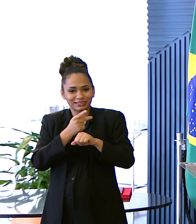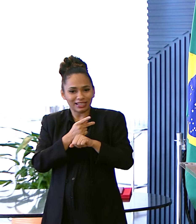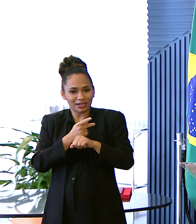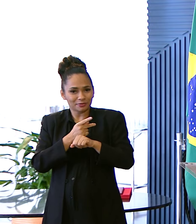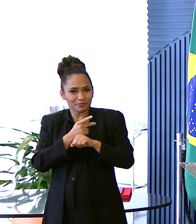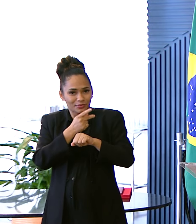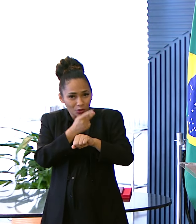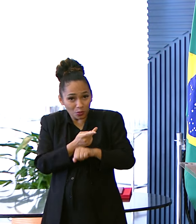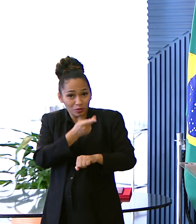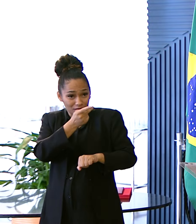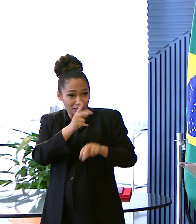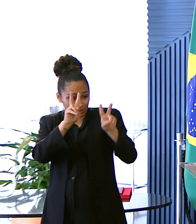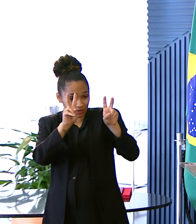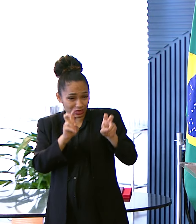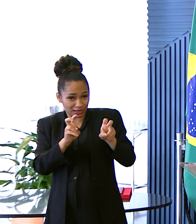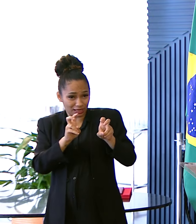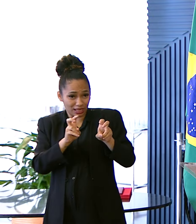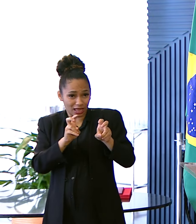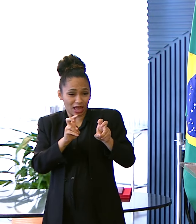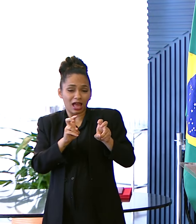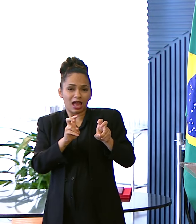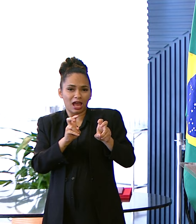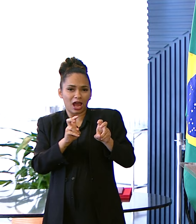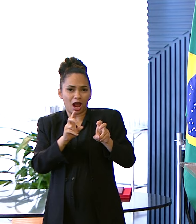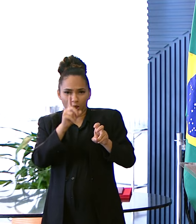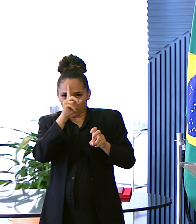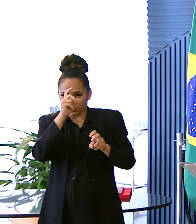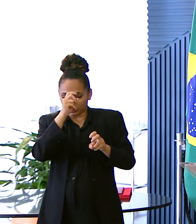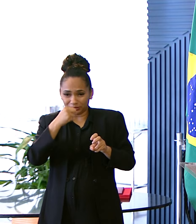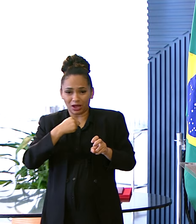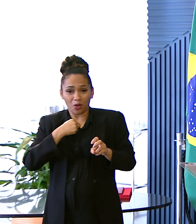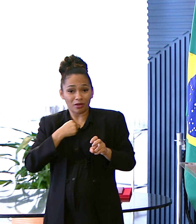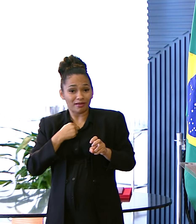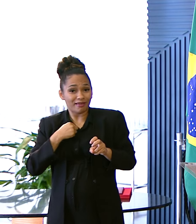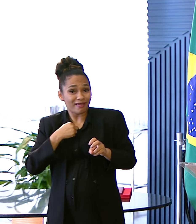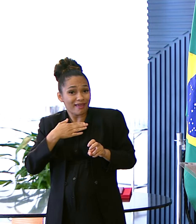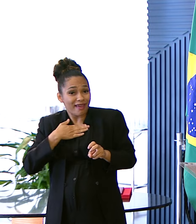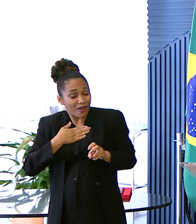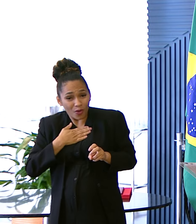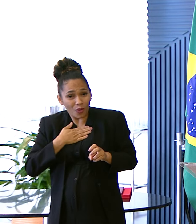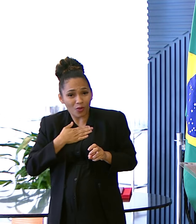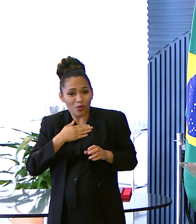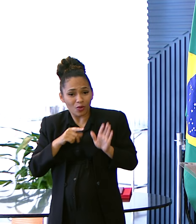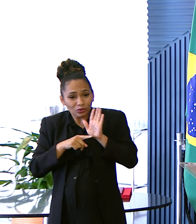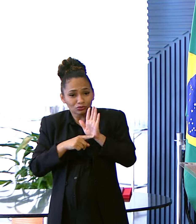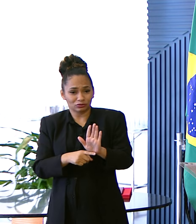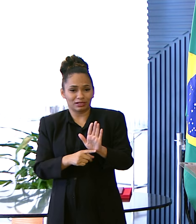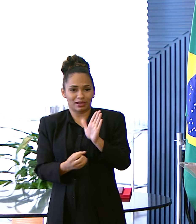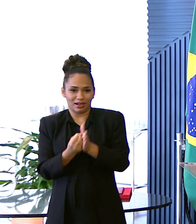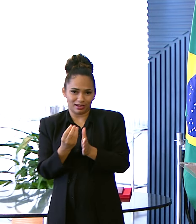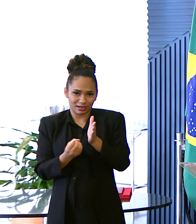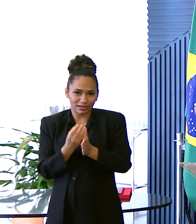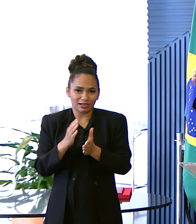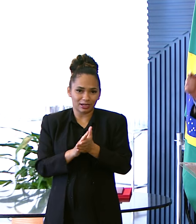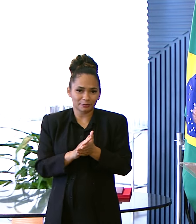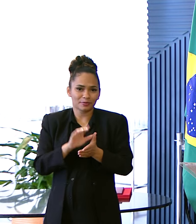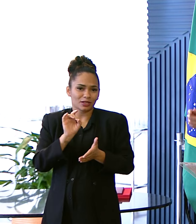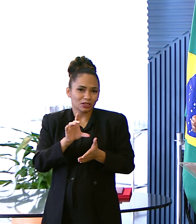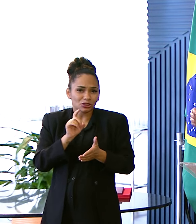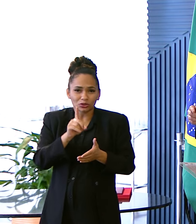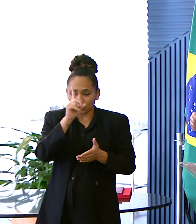eu ajudei A criar Eu não só ajudei A criar a universidade A Universidade Federal Da Grande Dourados Na minha primeira